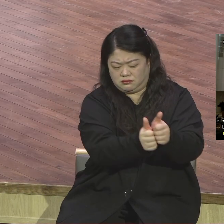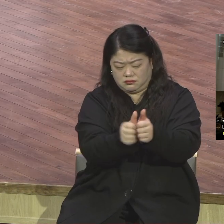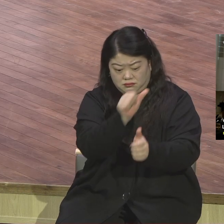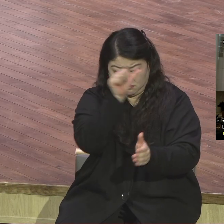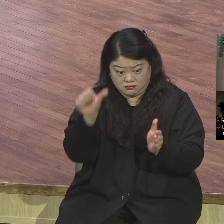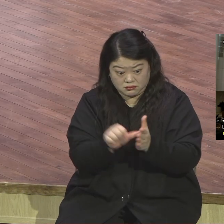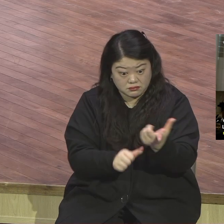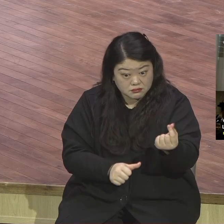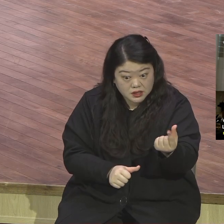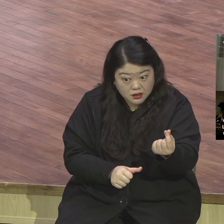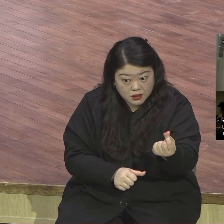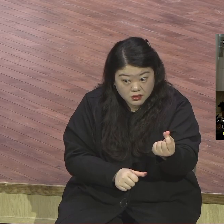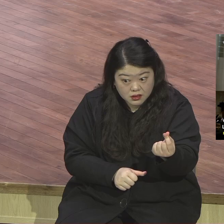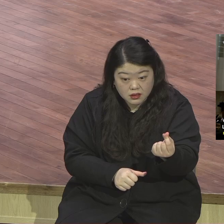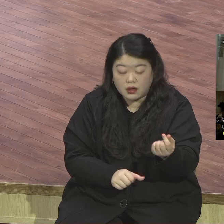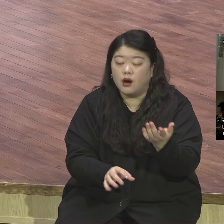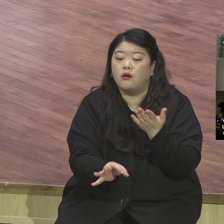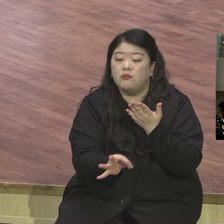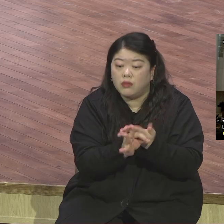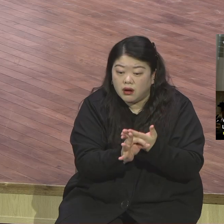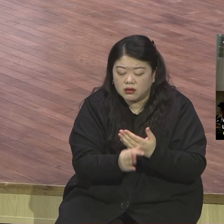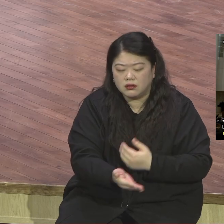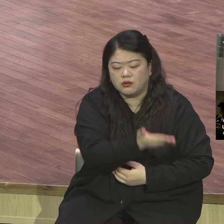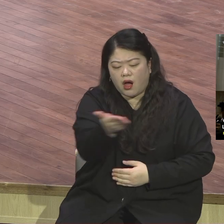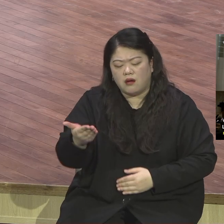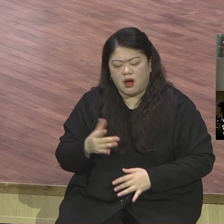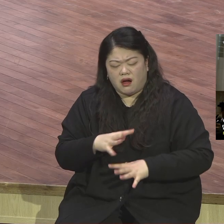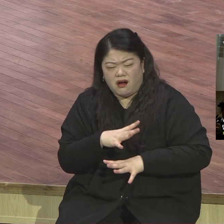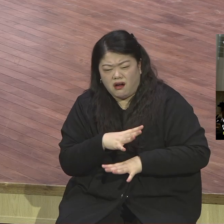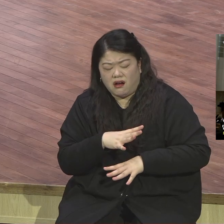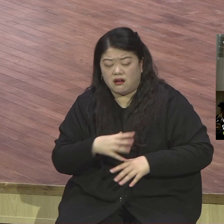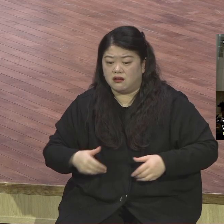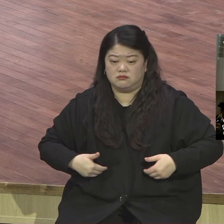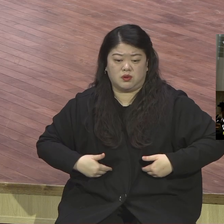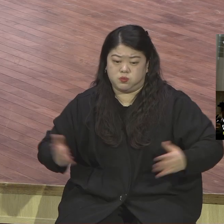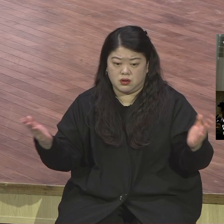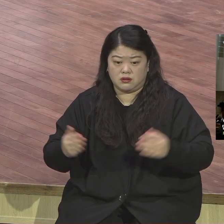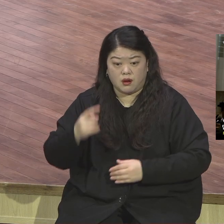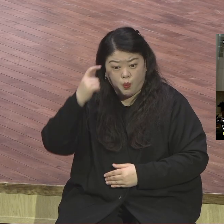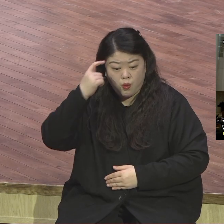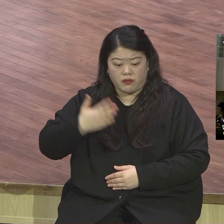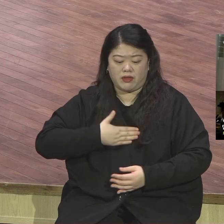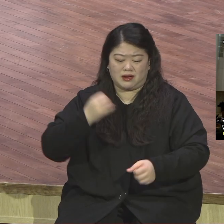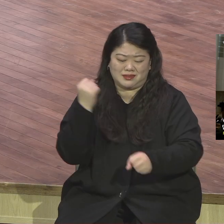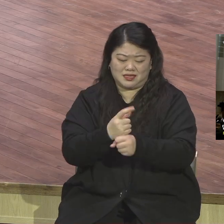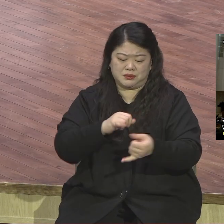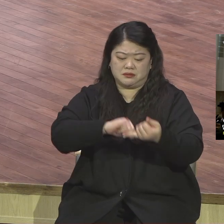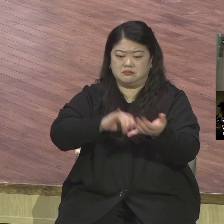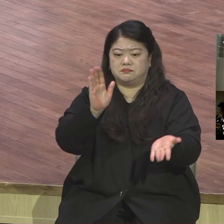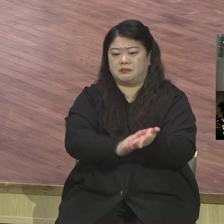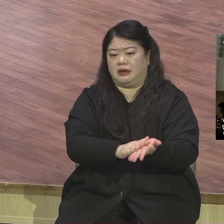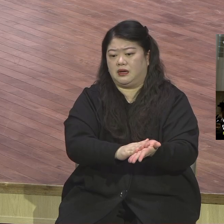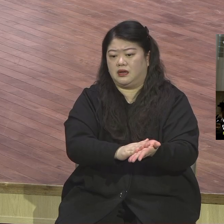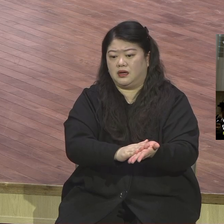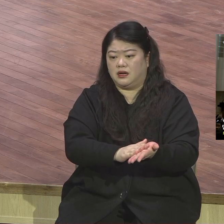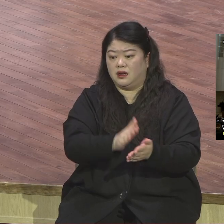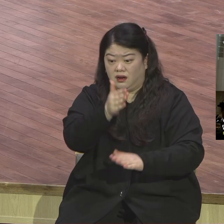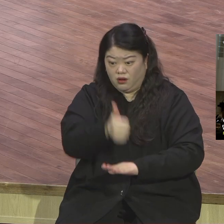머물러 있나니 너희는 두려워하지 말지어다. 망군의 여호와가 이같이 말하노라. 조금 있으면 내가